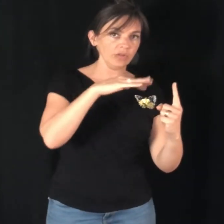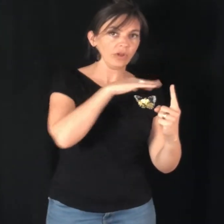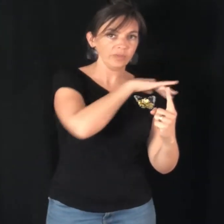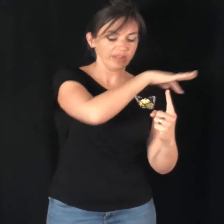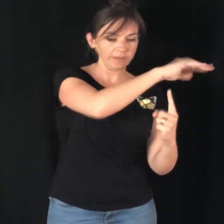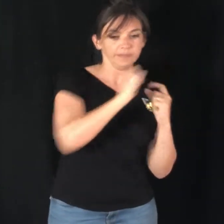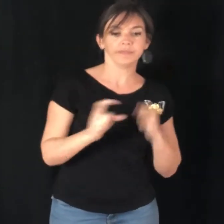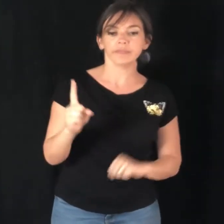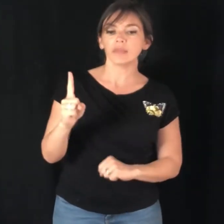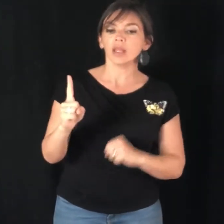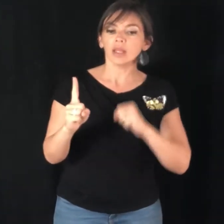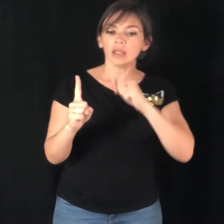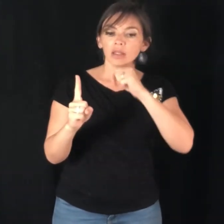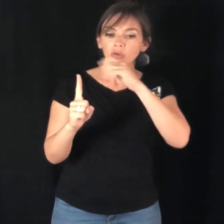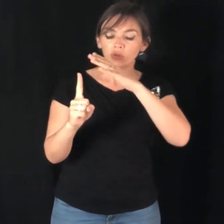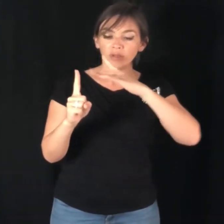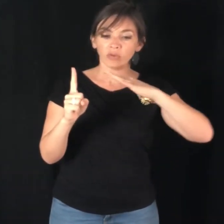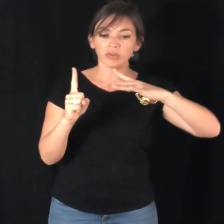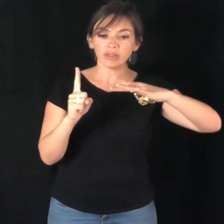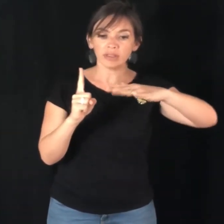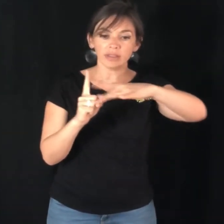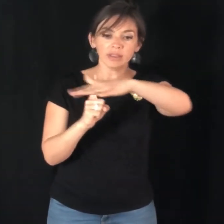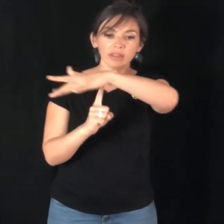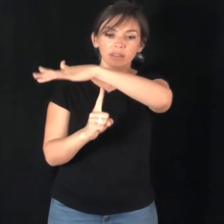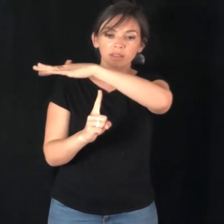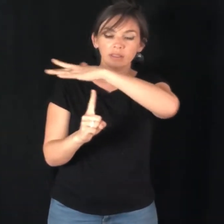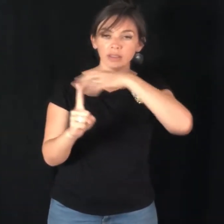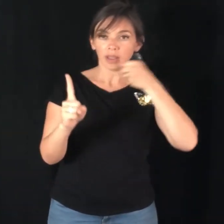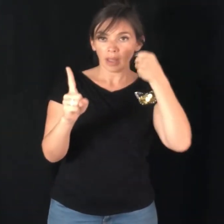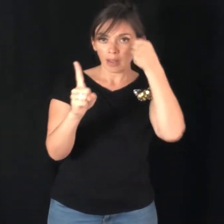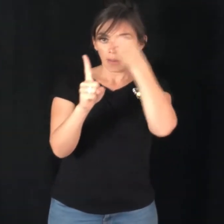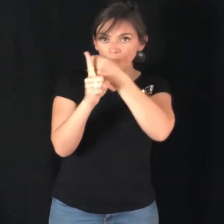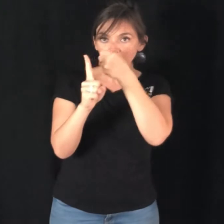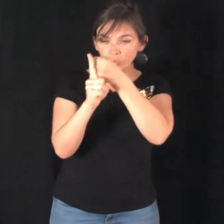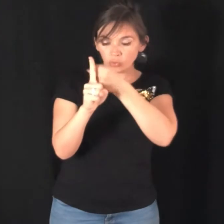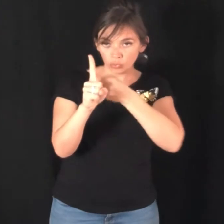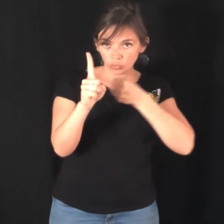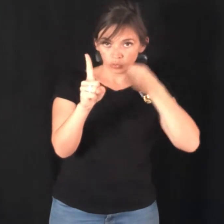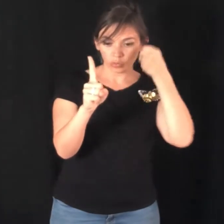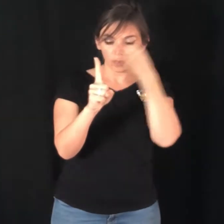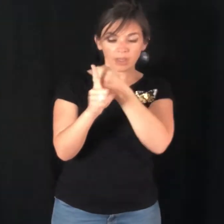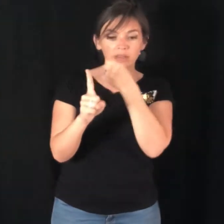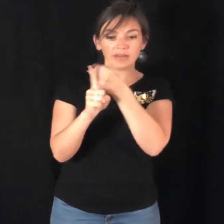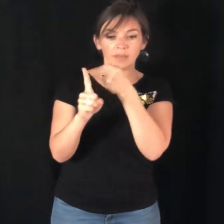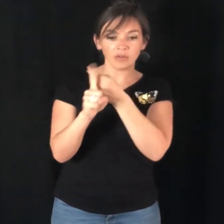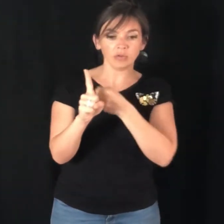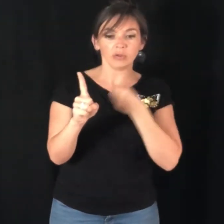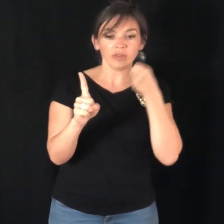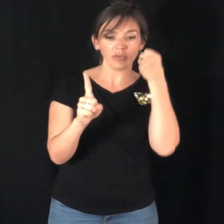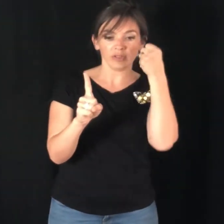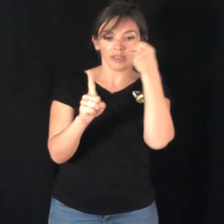va le faire comme ça. Donc la société est battue. Il s'est battu contre la société.